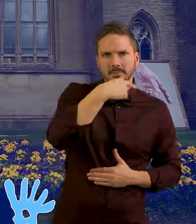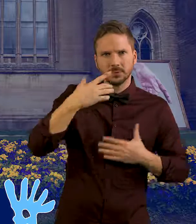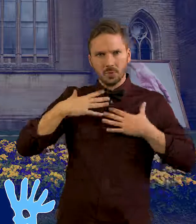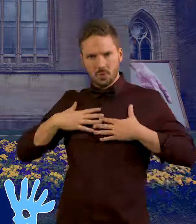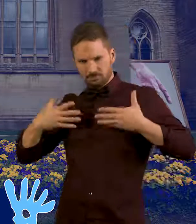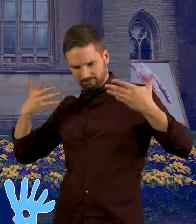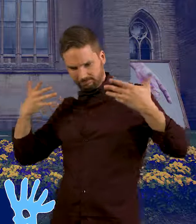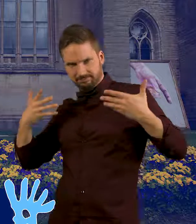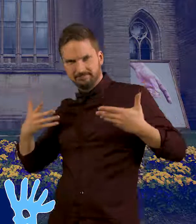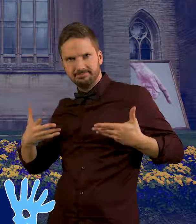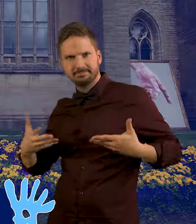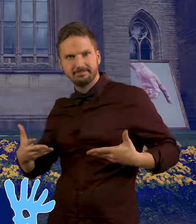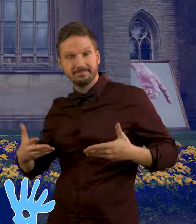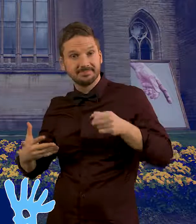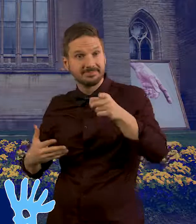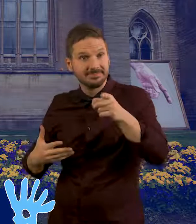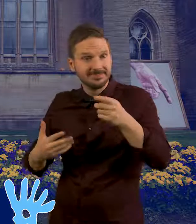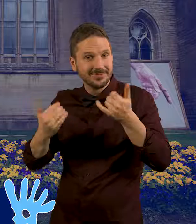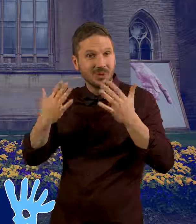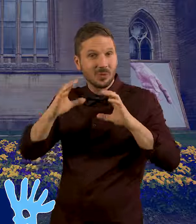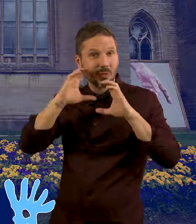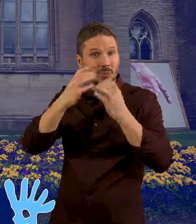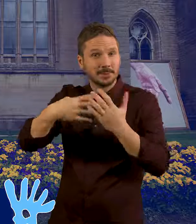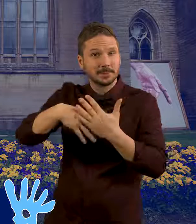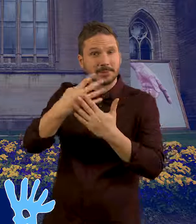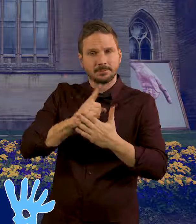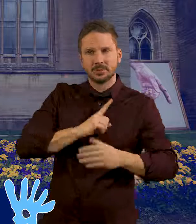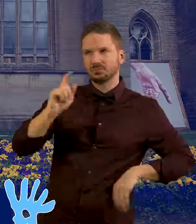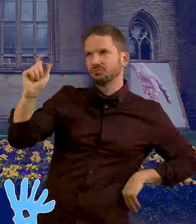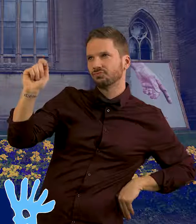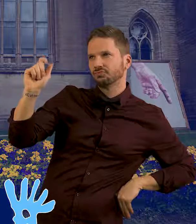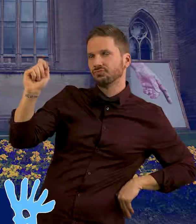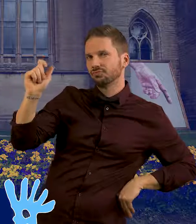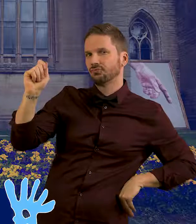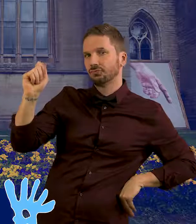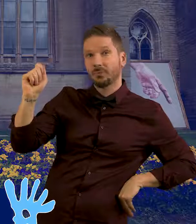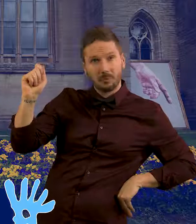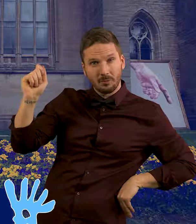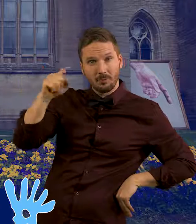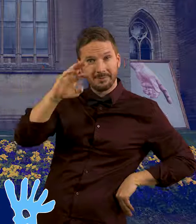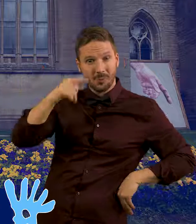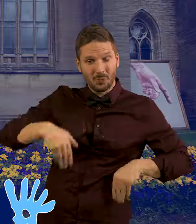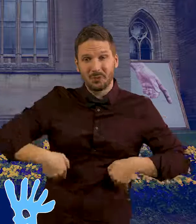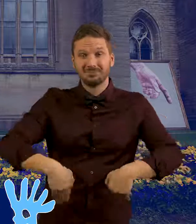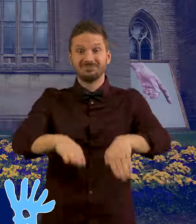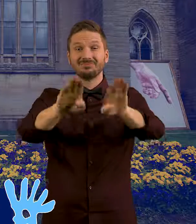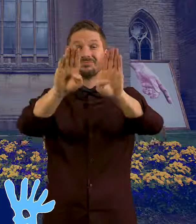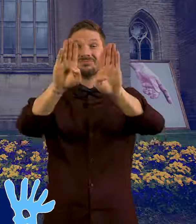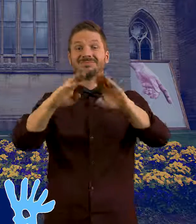nyfikenhet. Konsthistorien är full av vittnesbörd. I sociala medier gäller samma nyfikna intresse för andra,